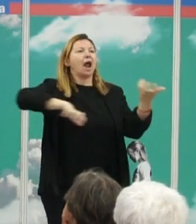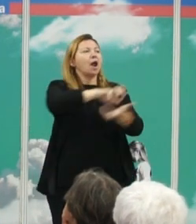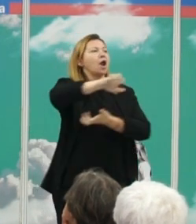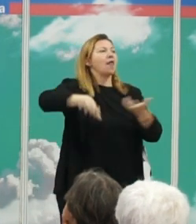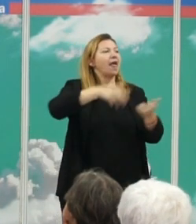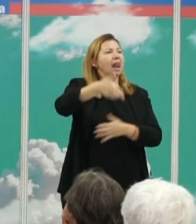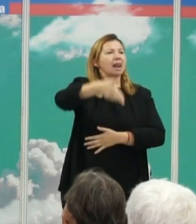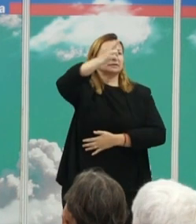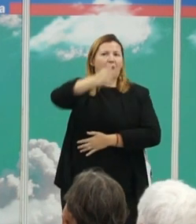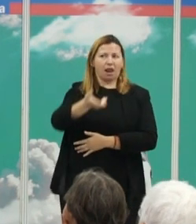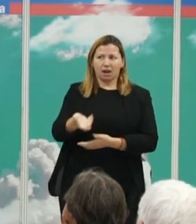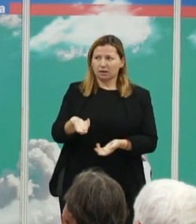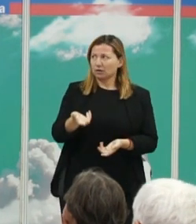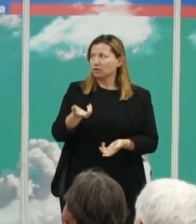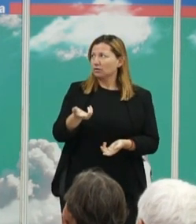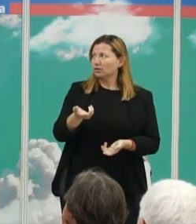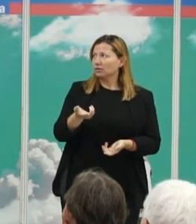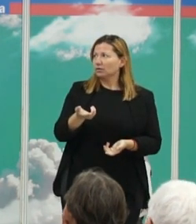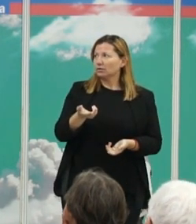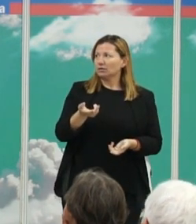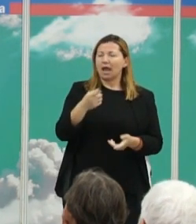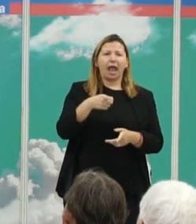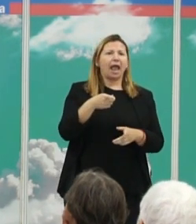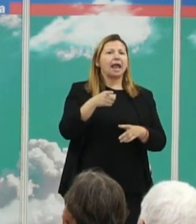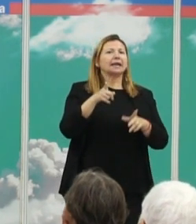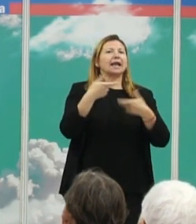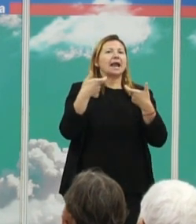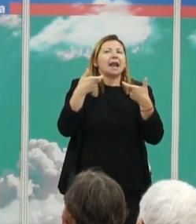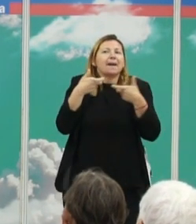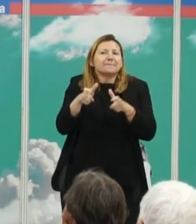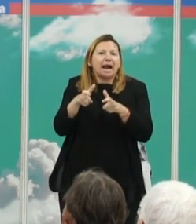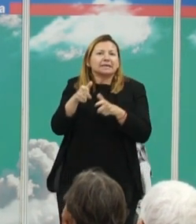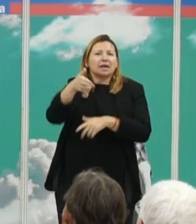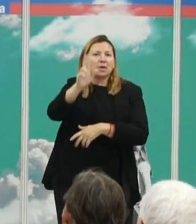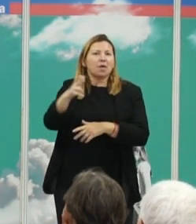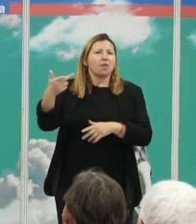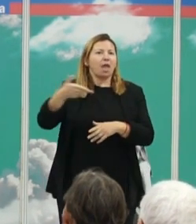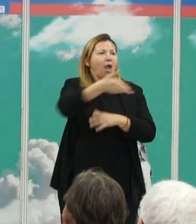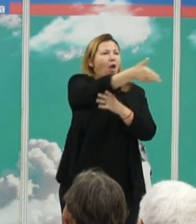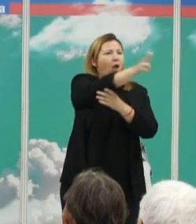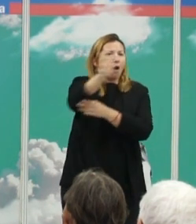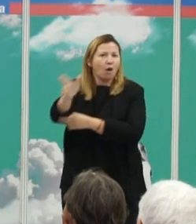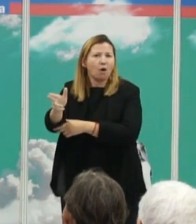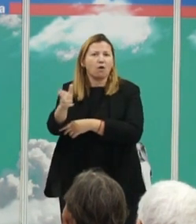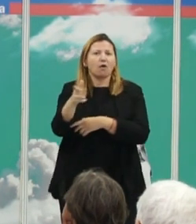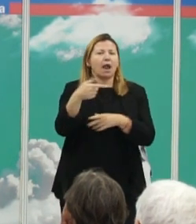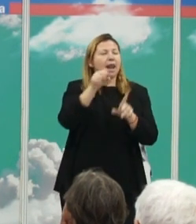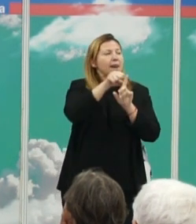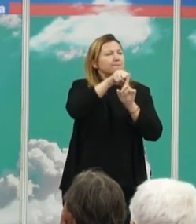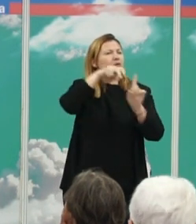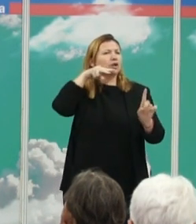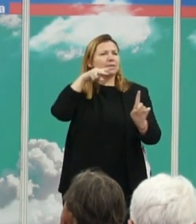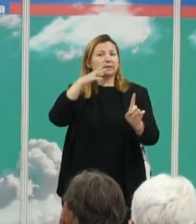lo que nosotros llamamos normalmente, en un árbol un poco más criminalista, de homicidios o adulticidios. Y la mirada que